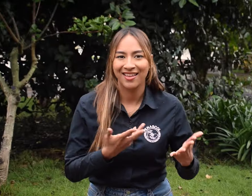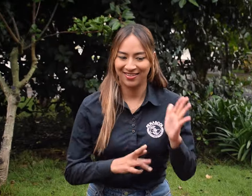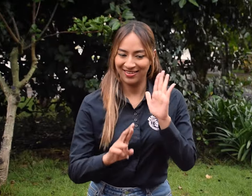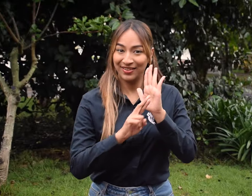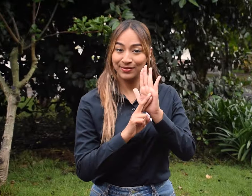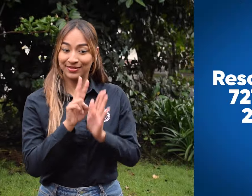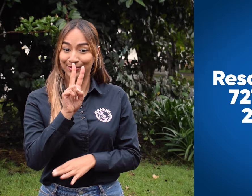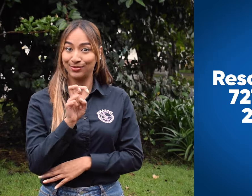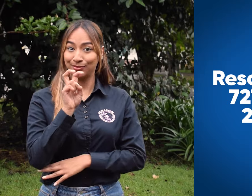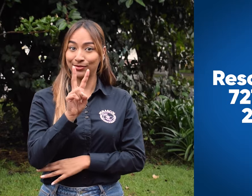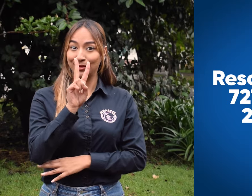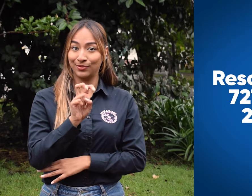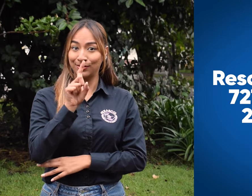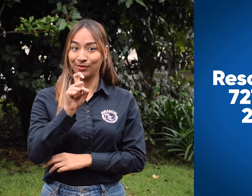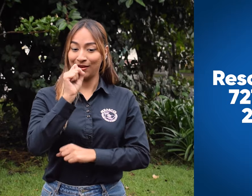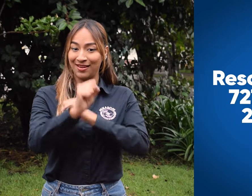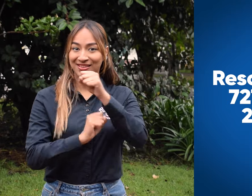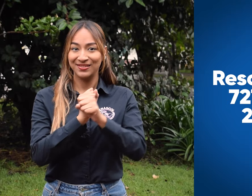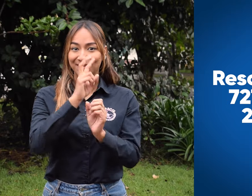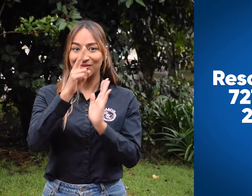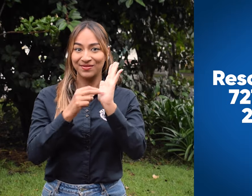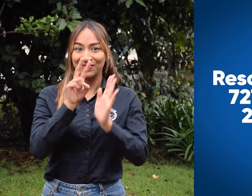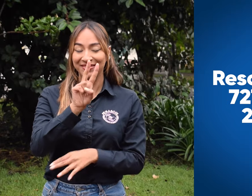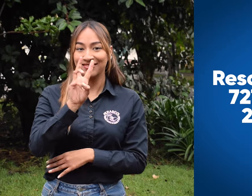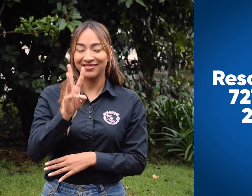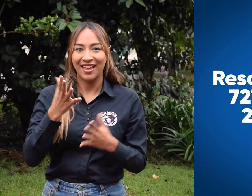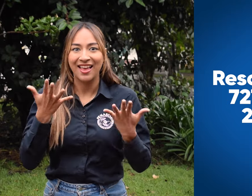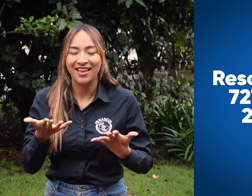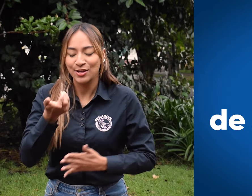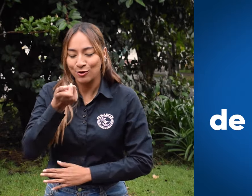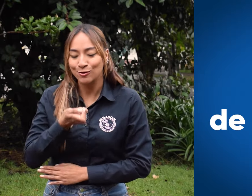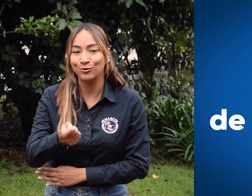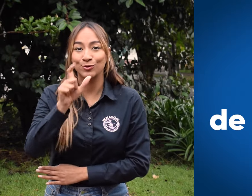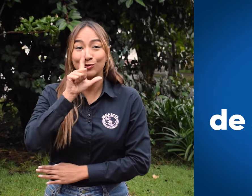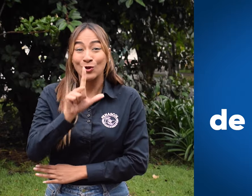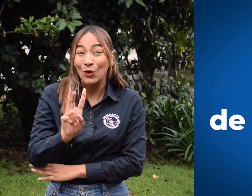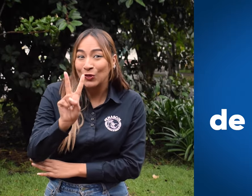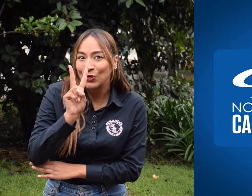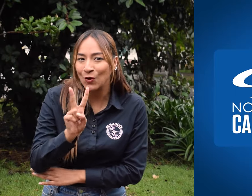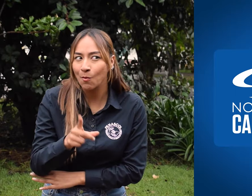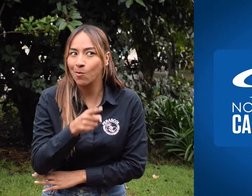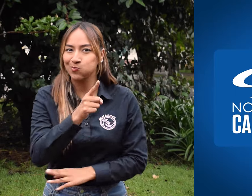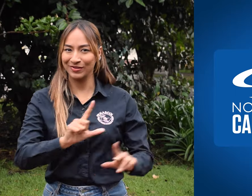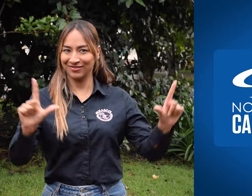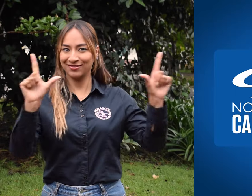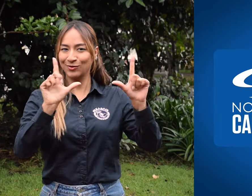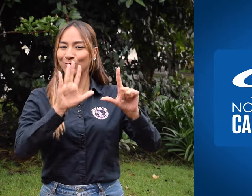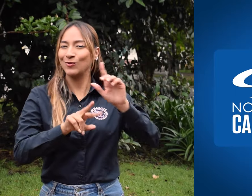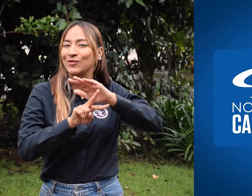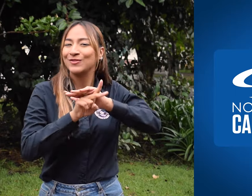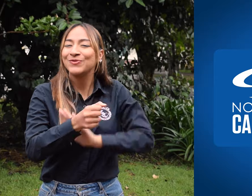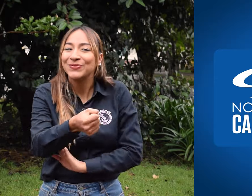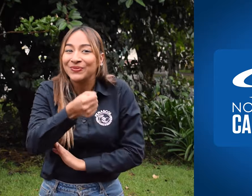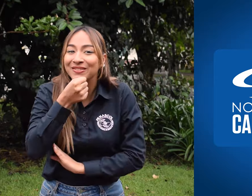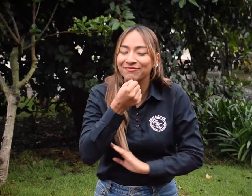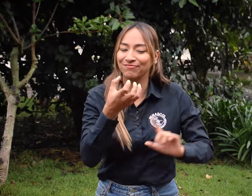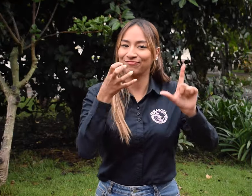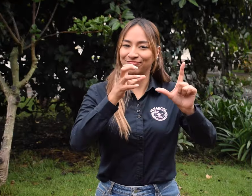Es la resolución 7276 del año 2023, y es por esa resolución que desde el próximo 2 de julio,